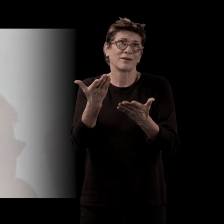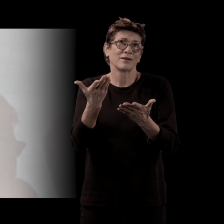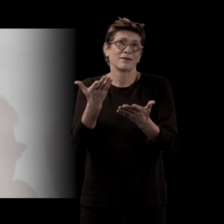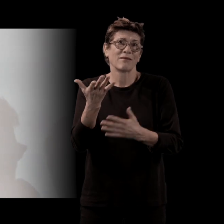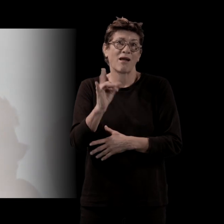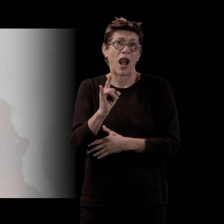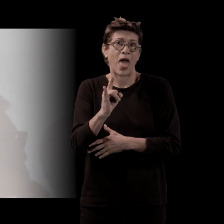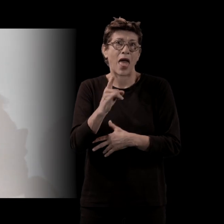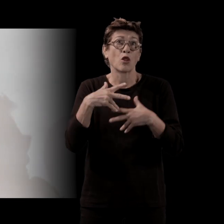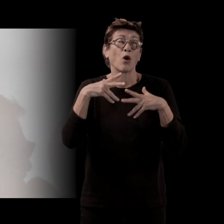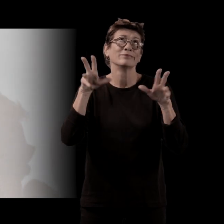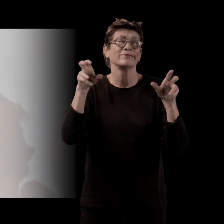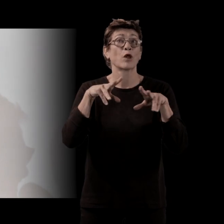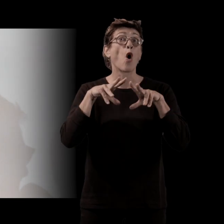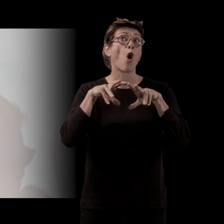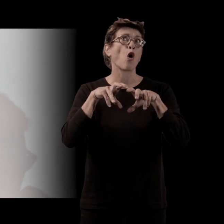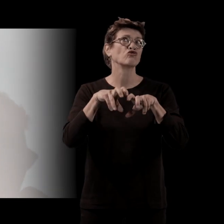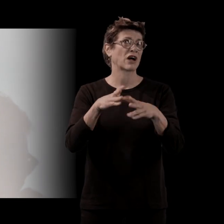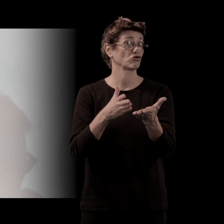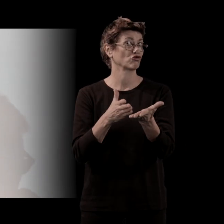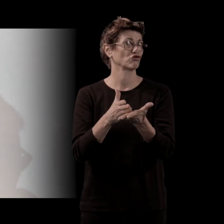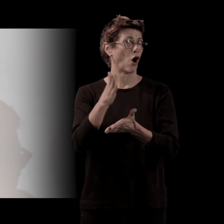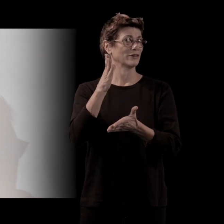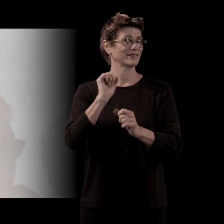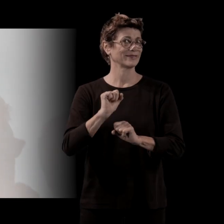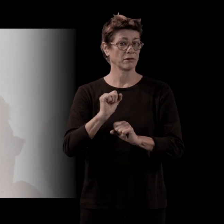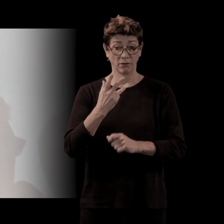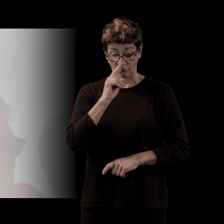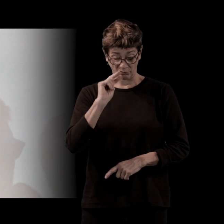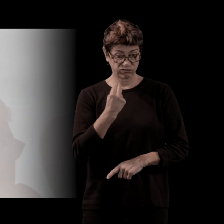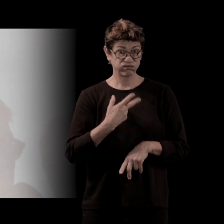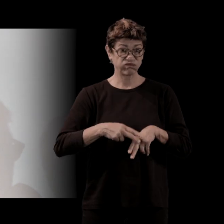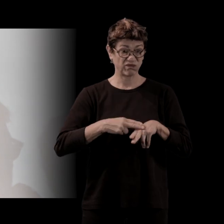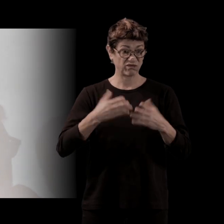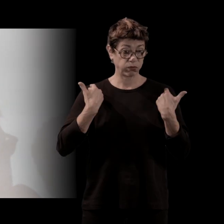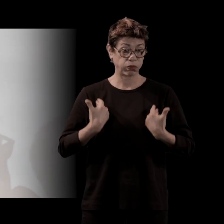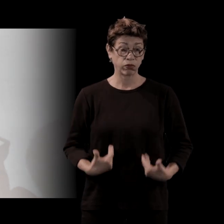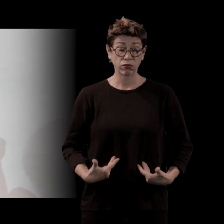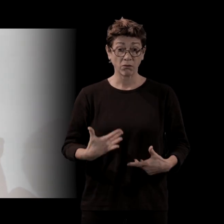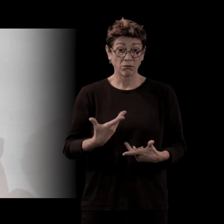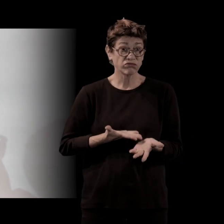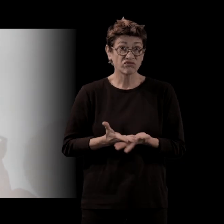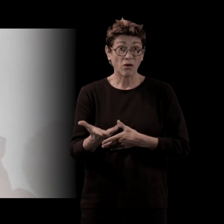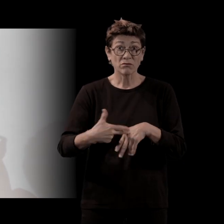en recherche de sens. Parce qu'elle a un sentiment de vacuité par rapport à ce qu'elle fait. Et que ce langage-là du consulting,